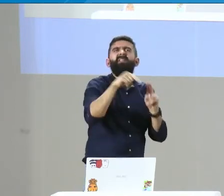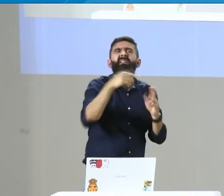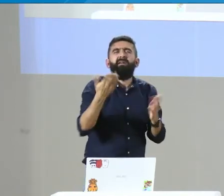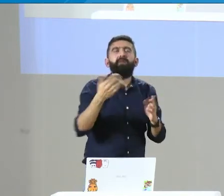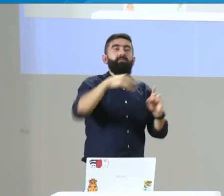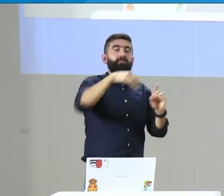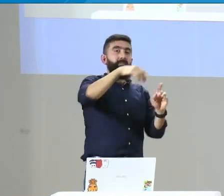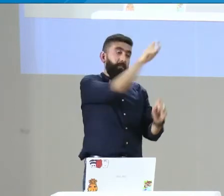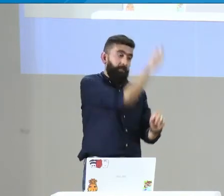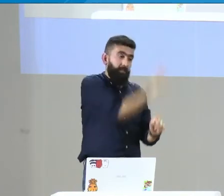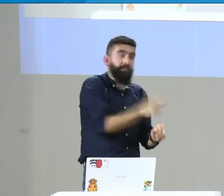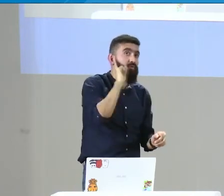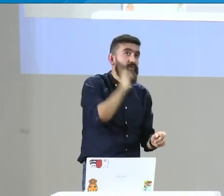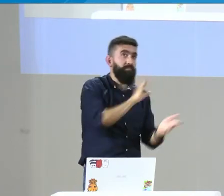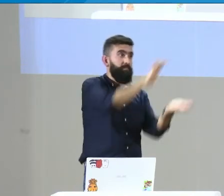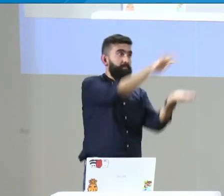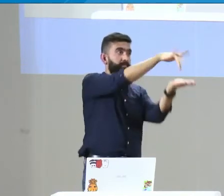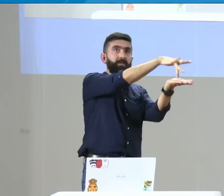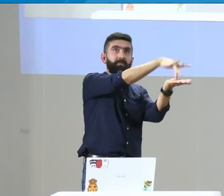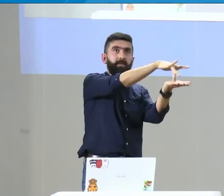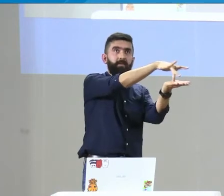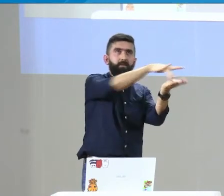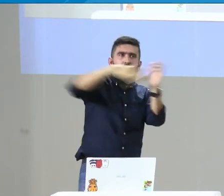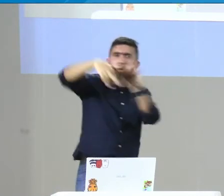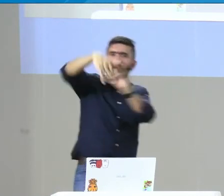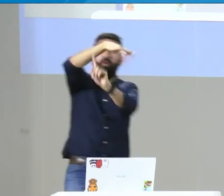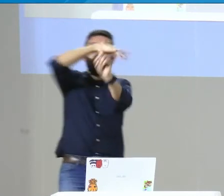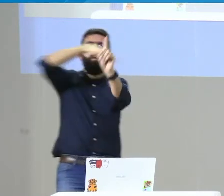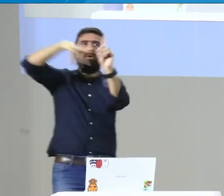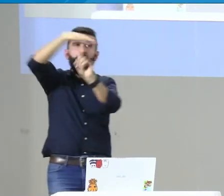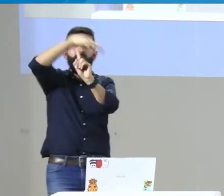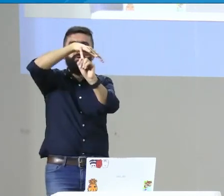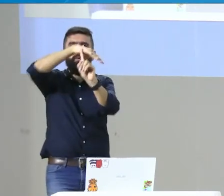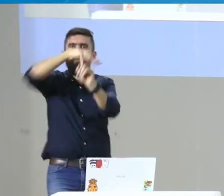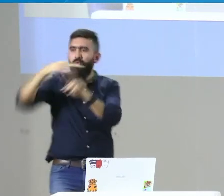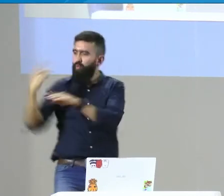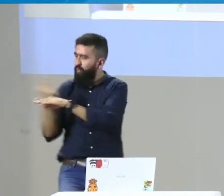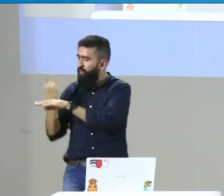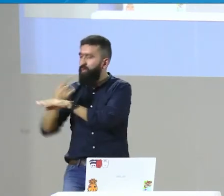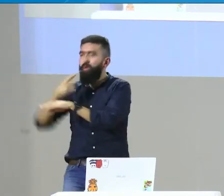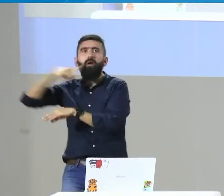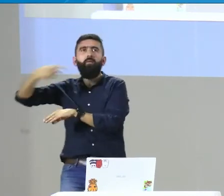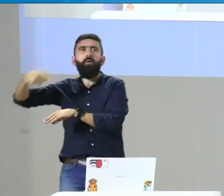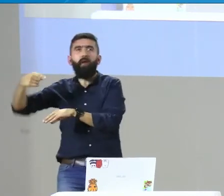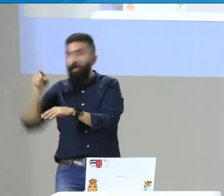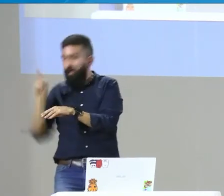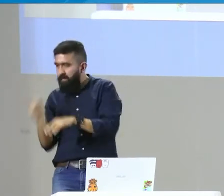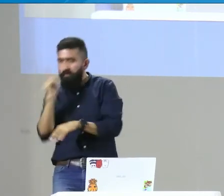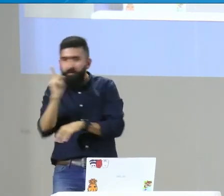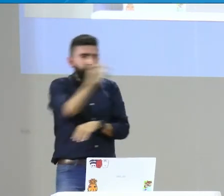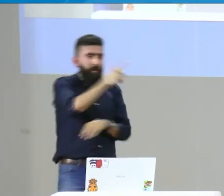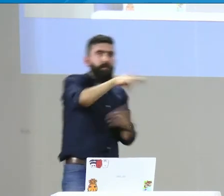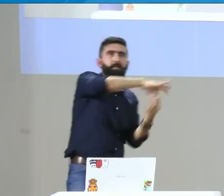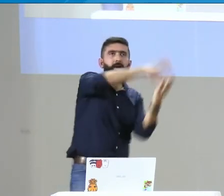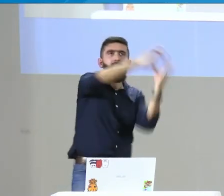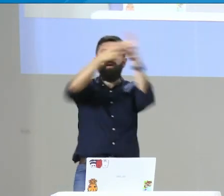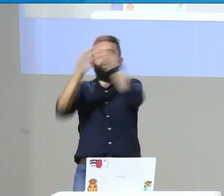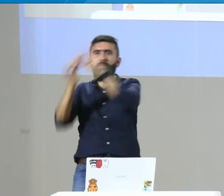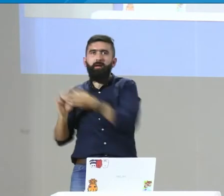que ustedes nos van a entregar y cómo vamos a relacionarlo con el estudio. Entonces, una persona sorda cómo participa del contexto, cómo